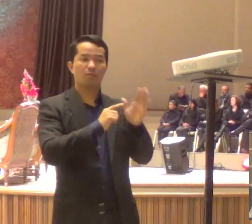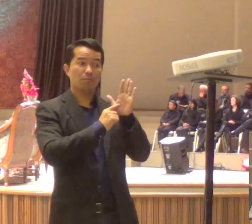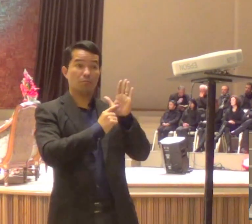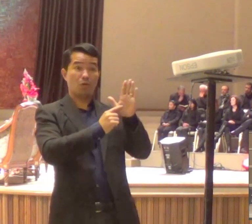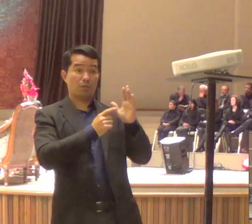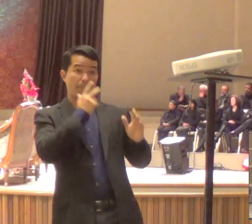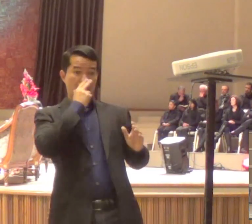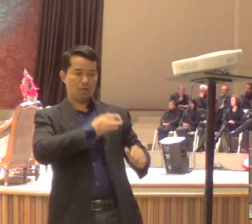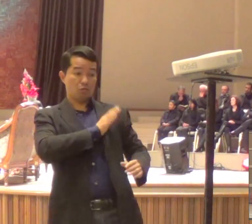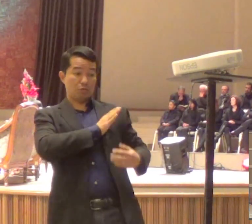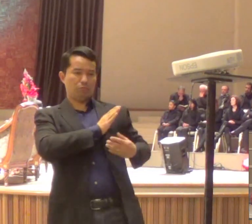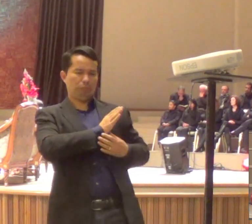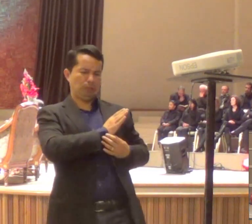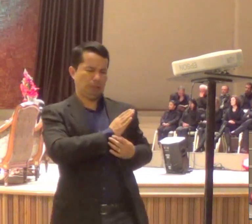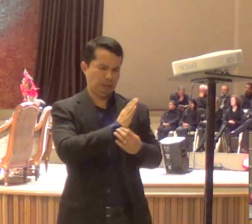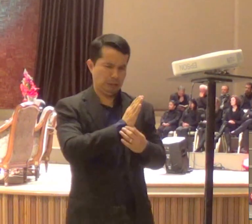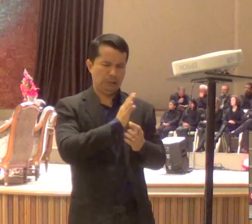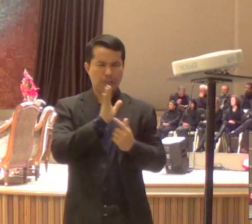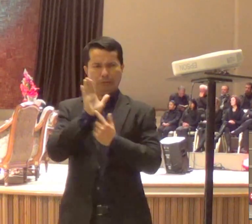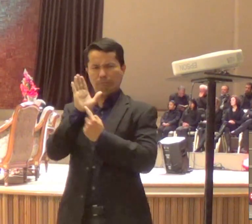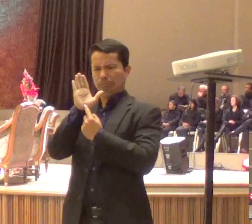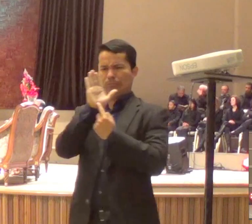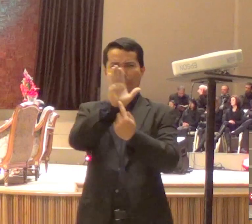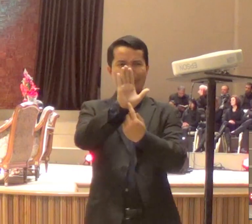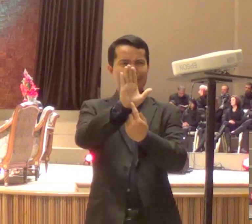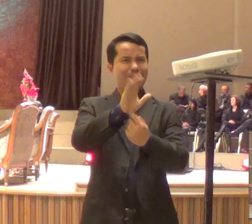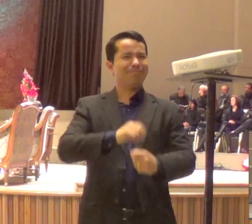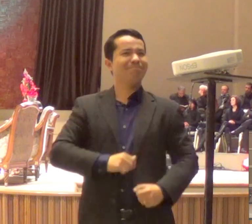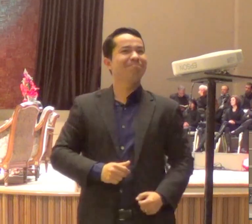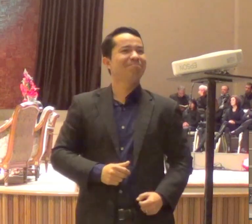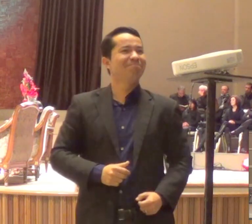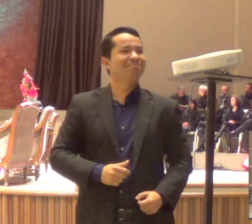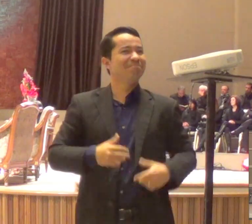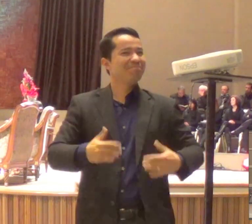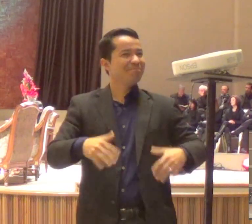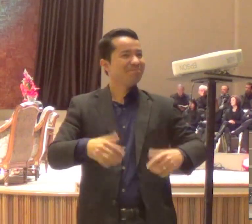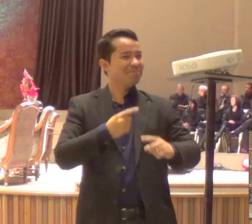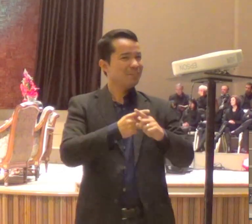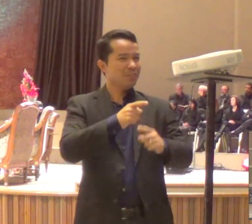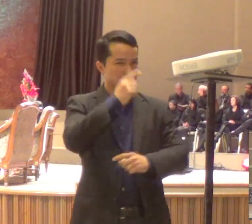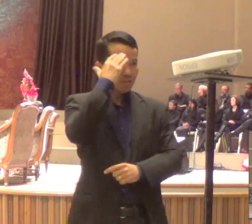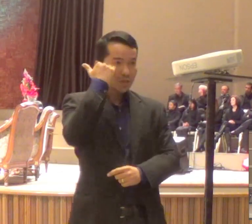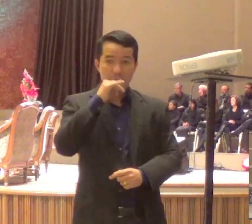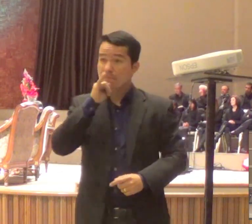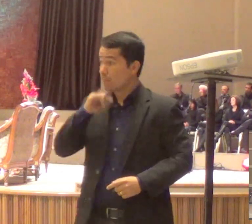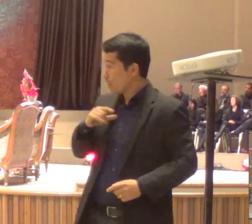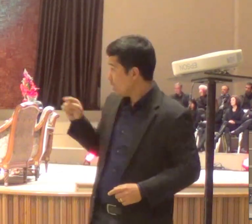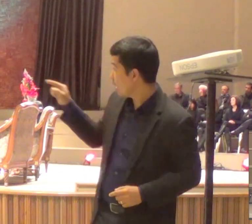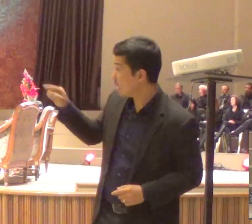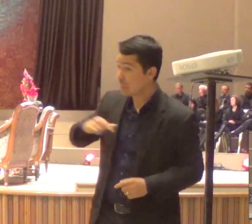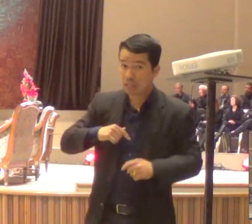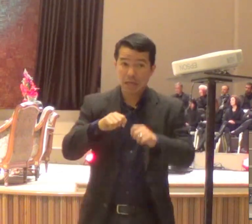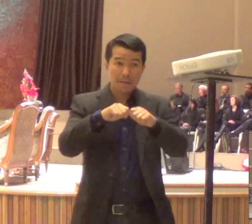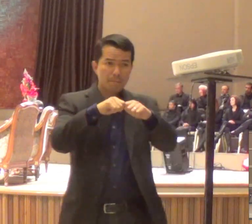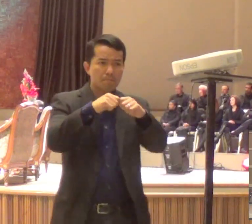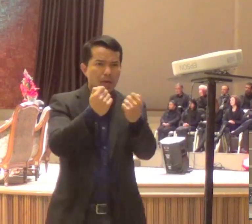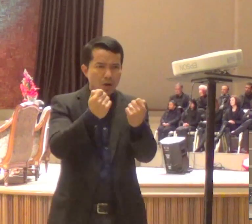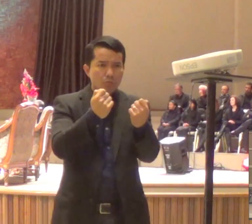é pão, é pão comum, não é milagroso. O que a gente vai beber é suco de uva, não é?